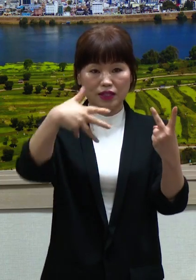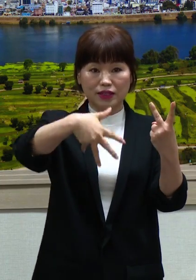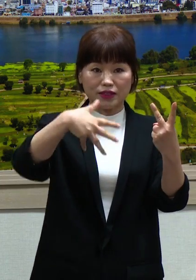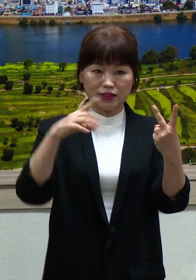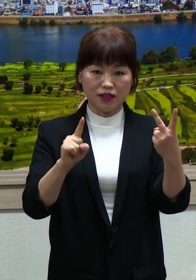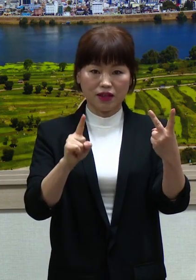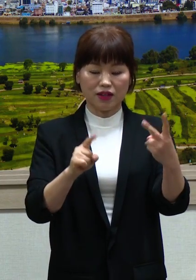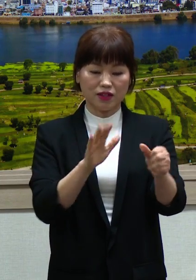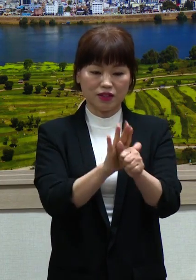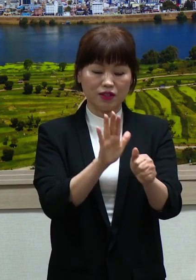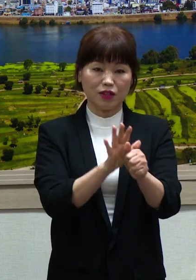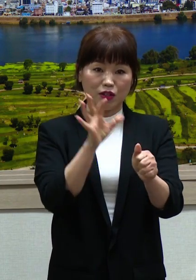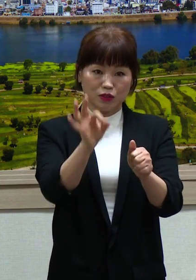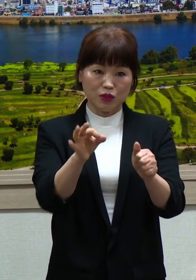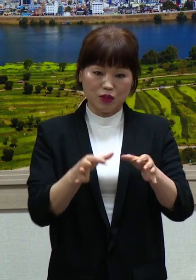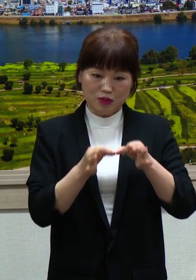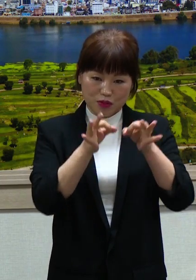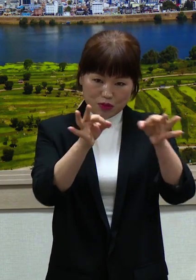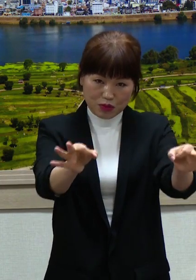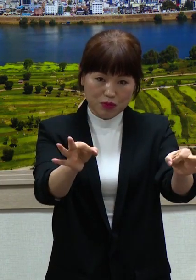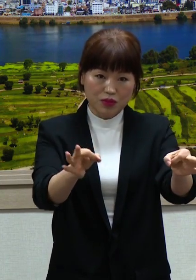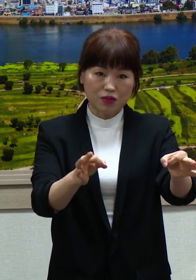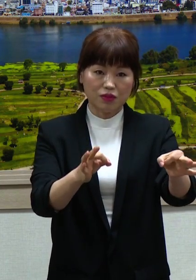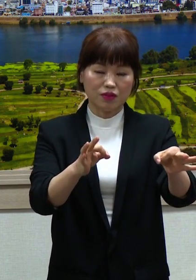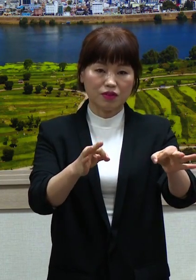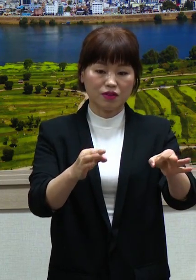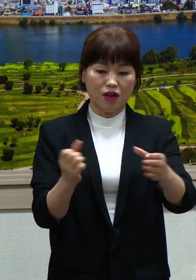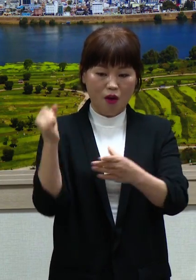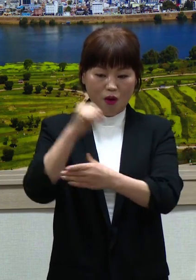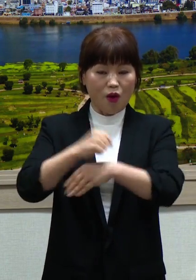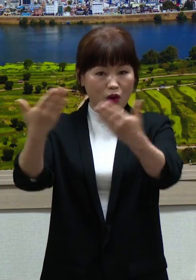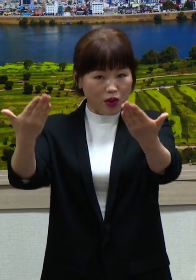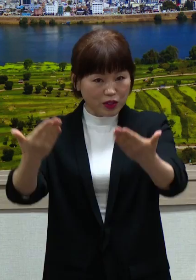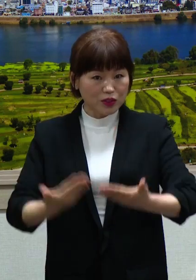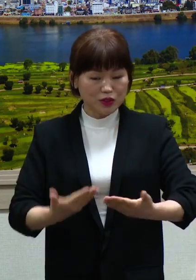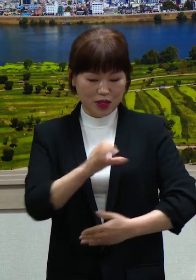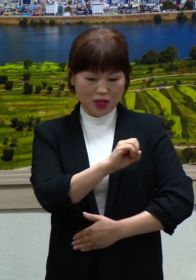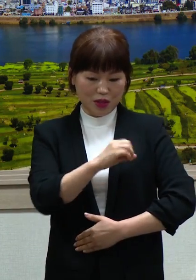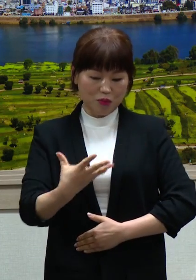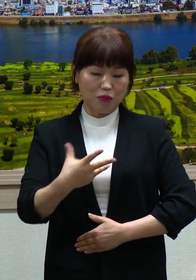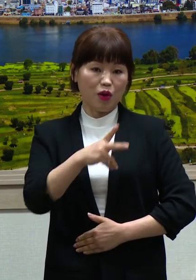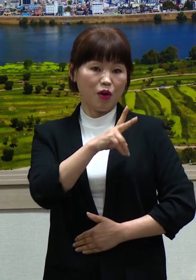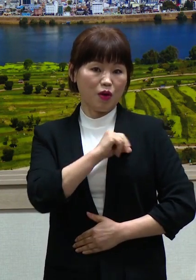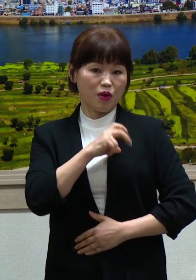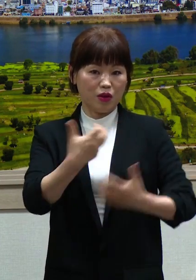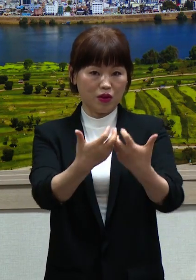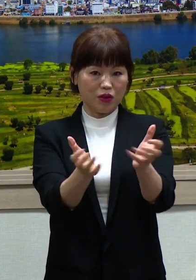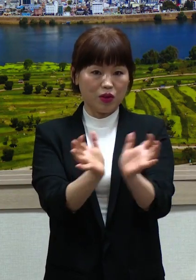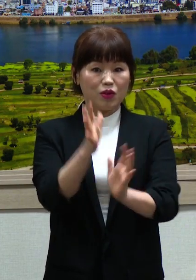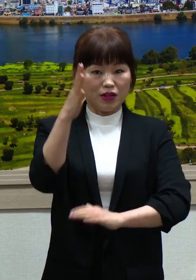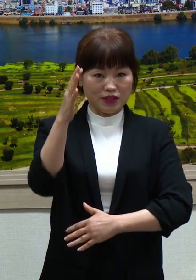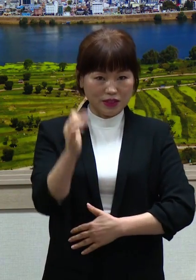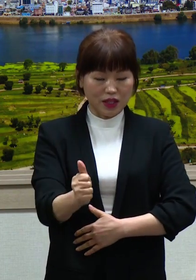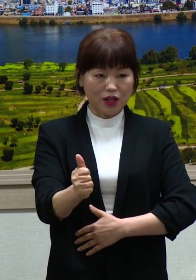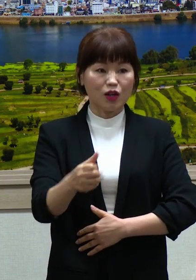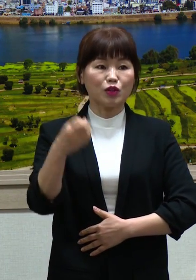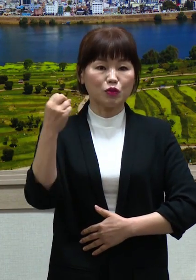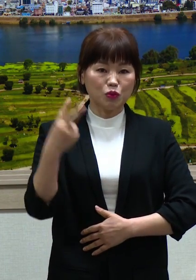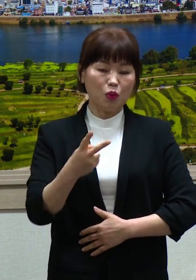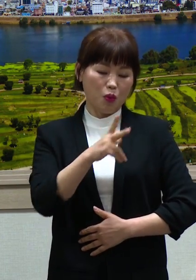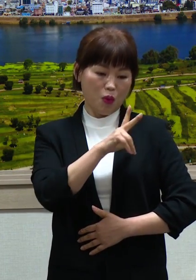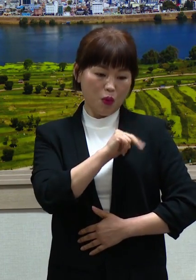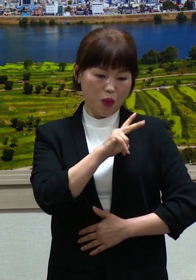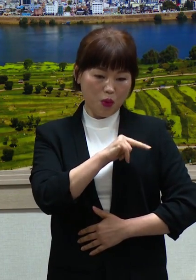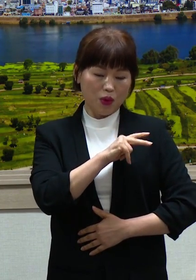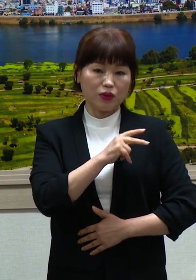지급을 홍쾌히 변경해 주신 존경하는 양평군의 전진선 부장님을 비롯한